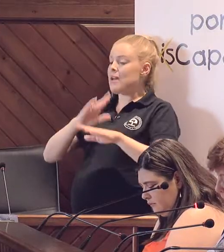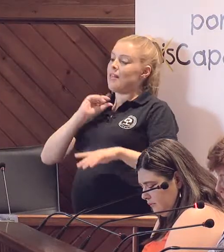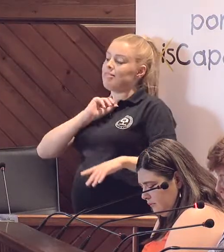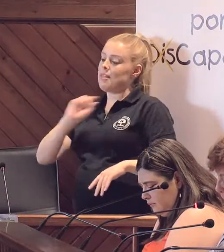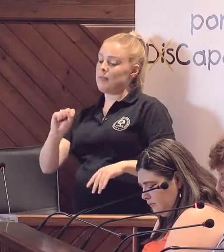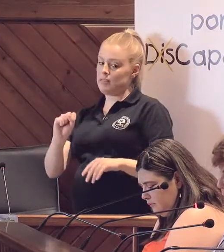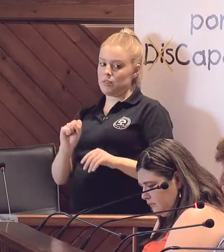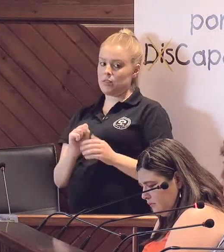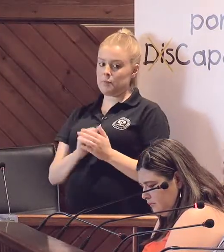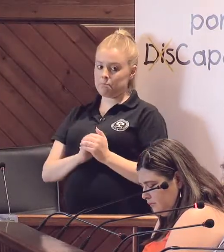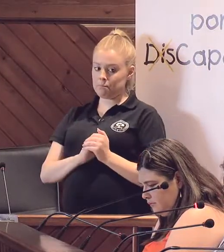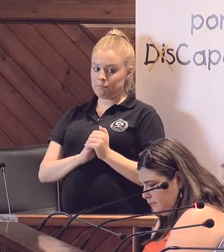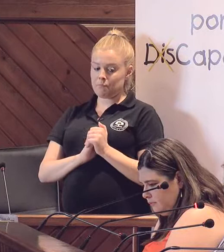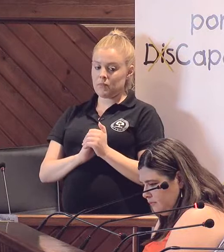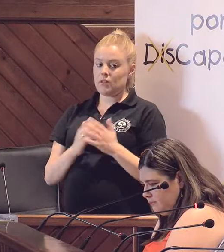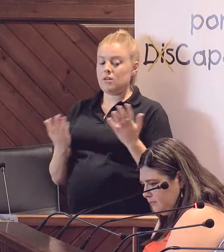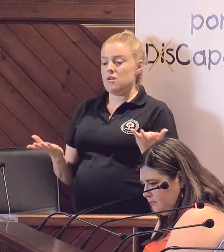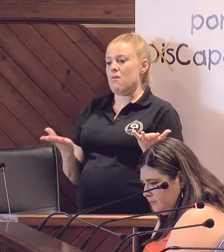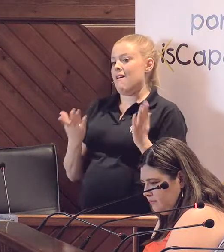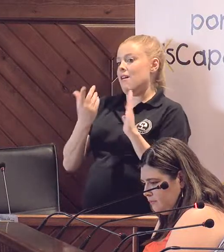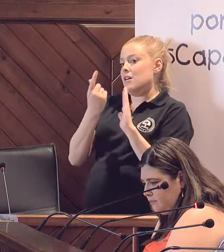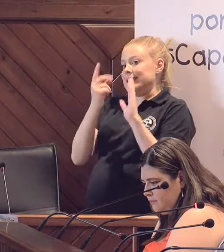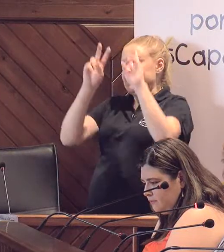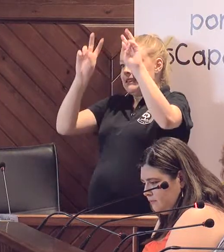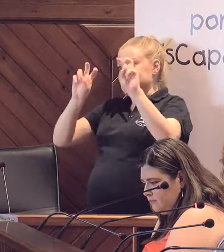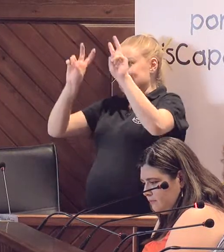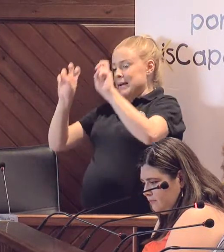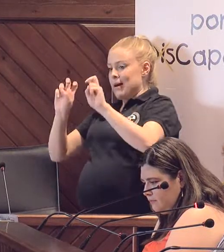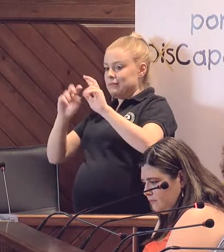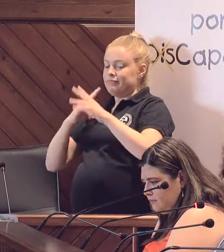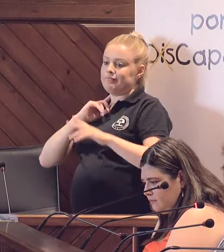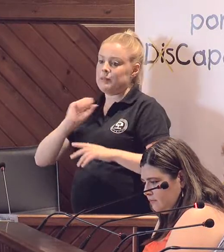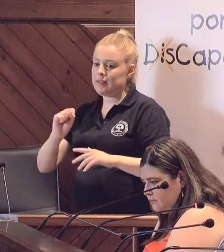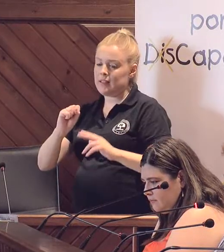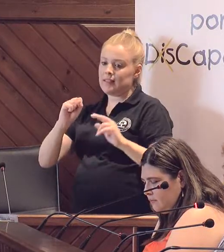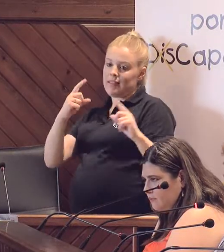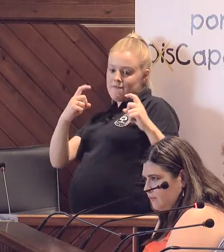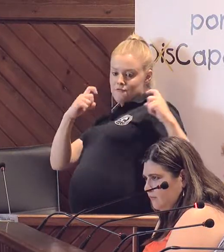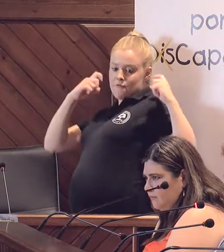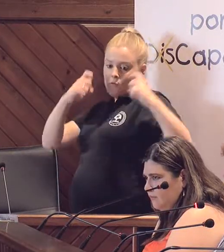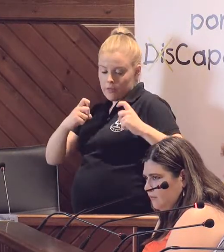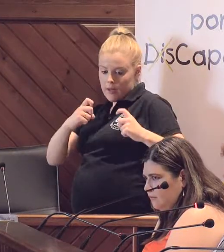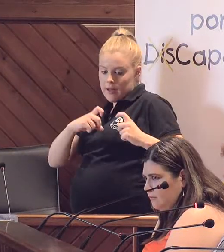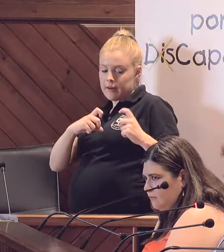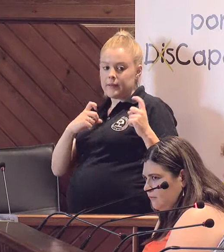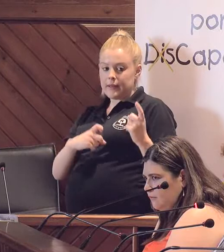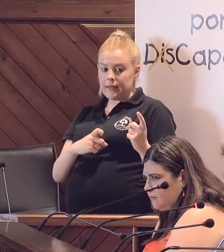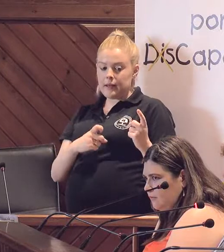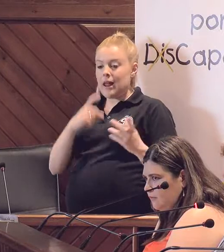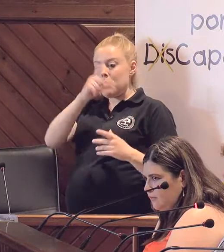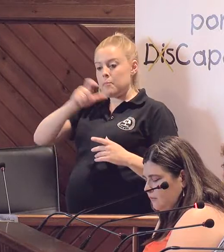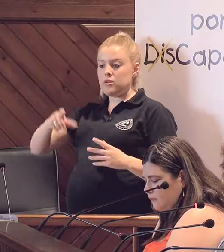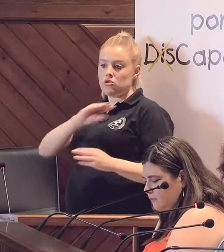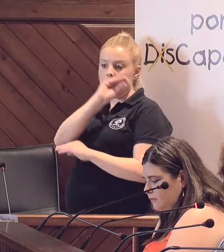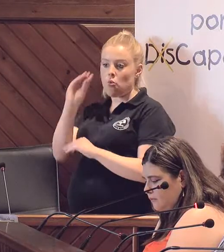para todas aquellas cuestiones relativas a la dependencia, para reforzar y revalorizar, sobre todo, a los